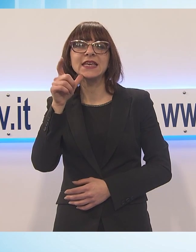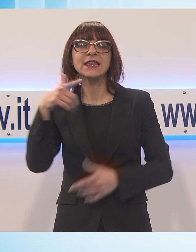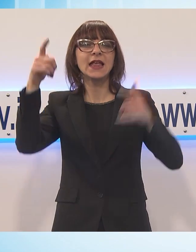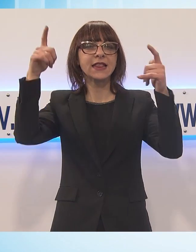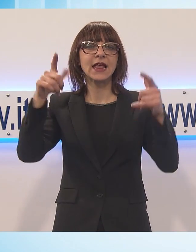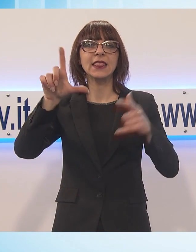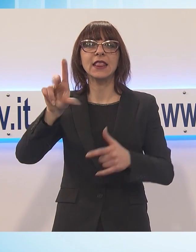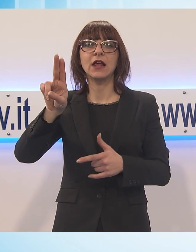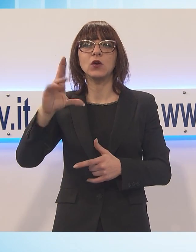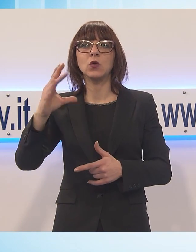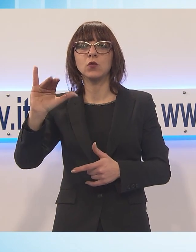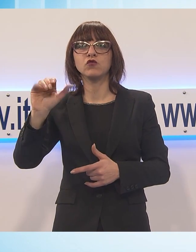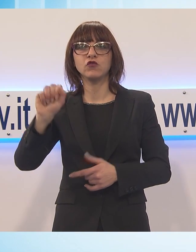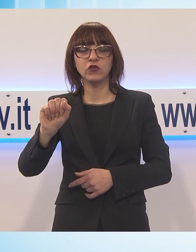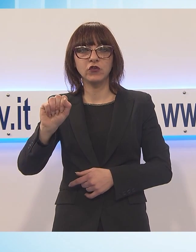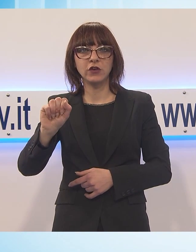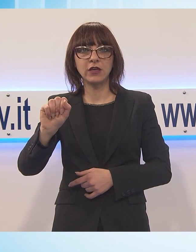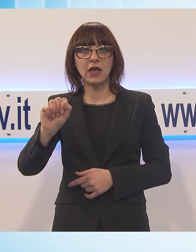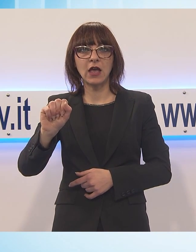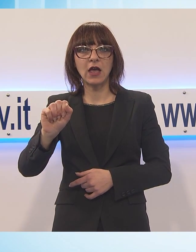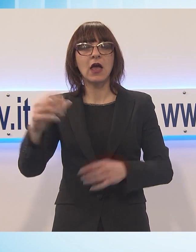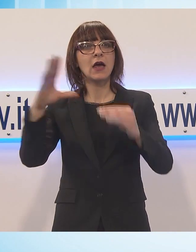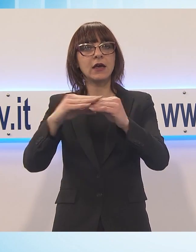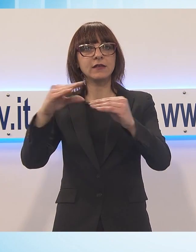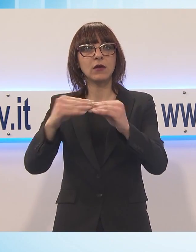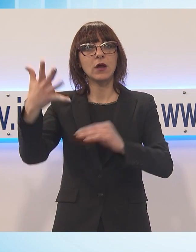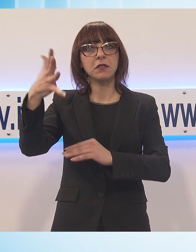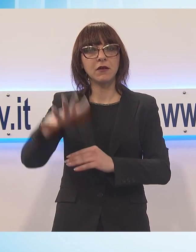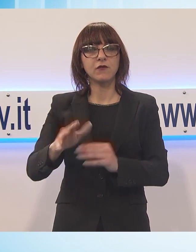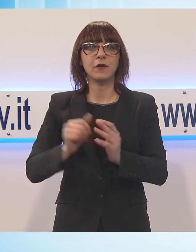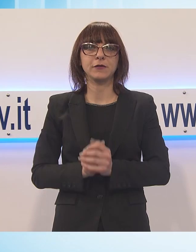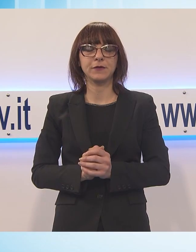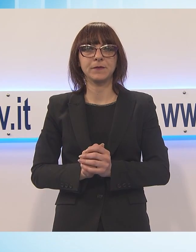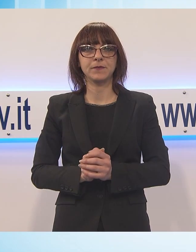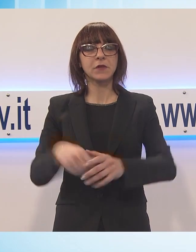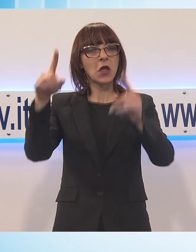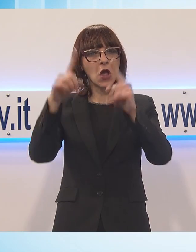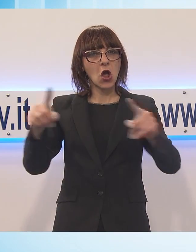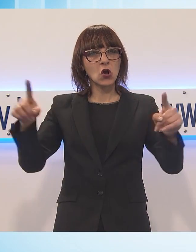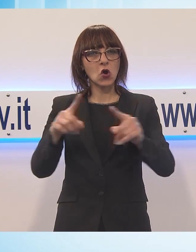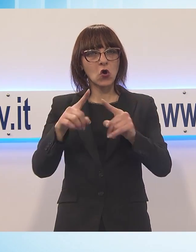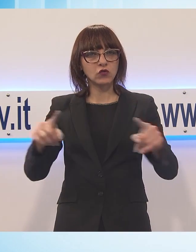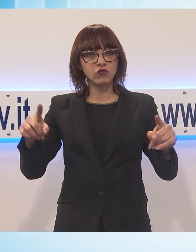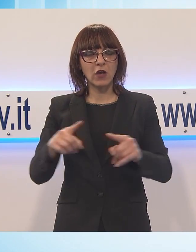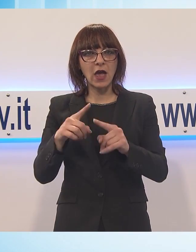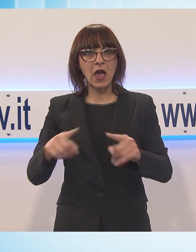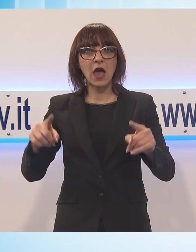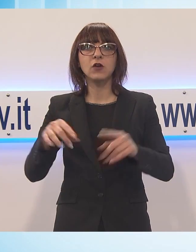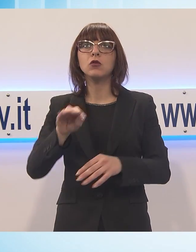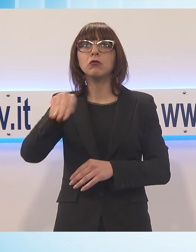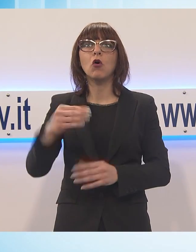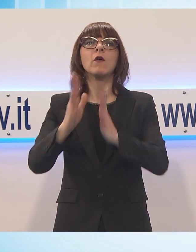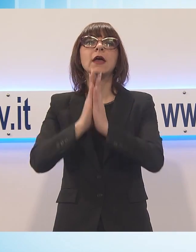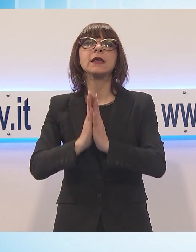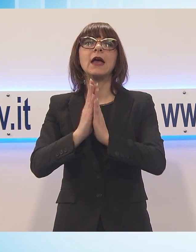Lucia, appunto nella chiesa di Oneta. Un concerto per salutare il ritorno nella chiesa di Oneta della statua linea